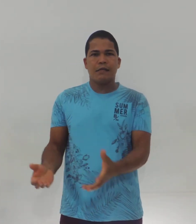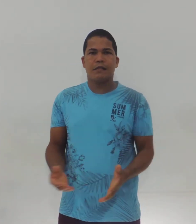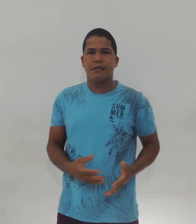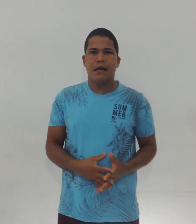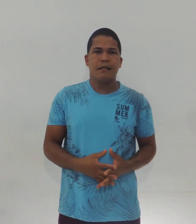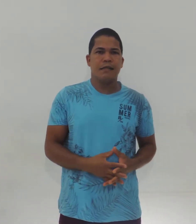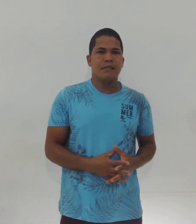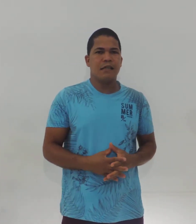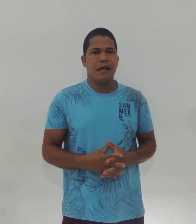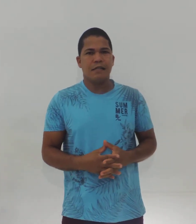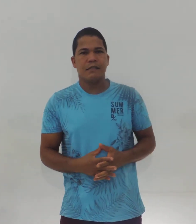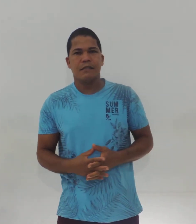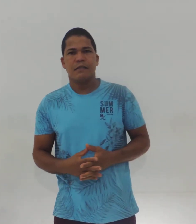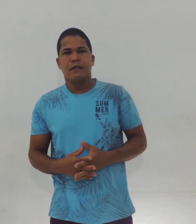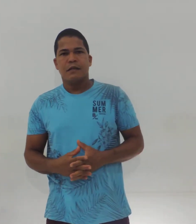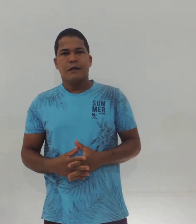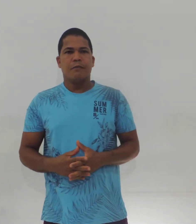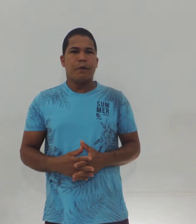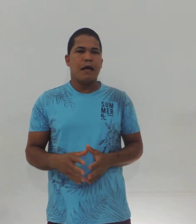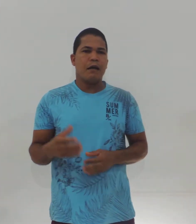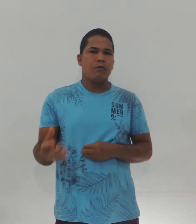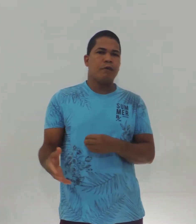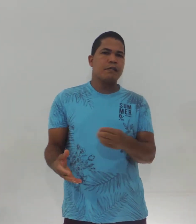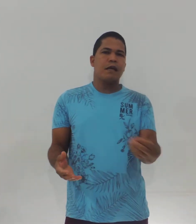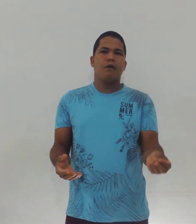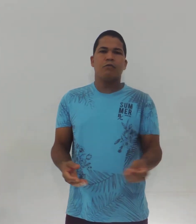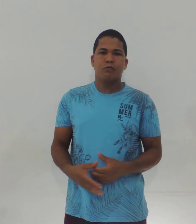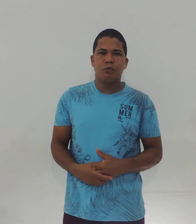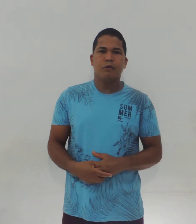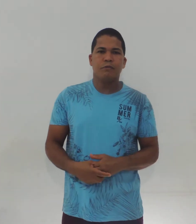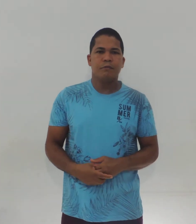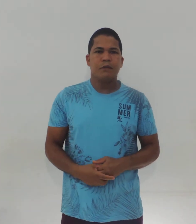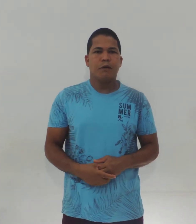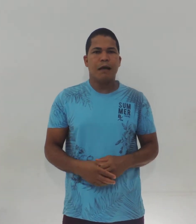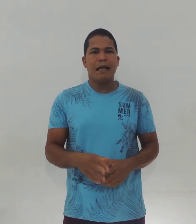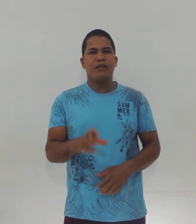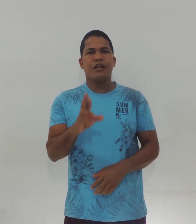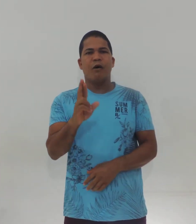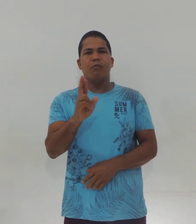necessidade desses sinais para conversar com o surdo Então religião